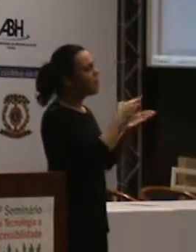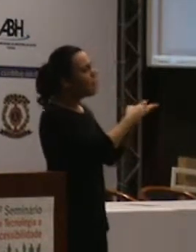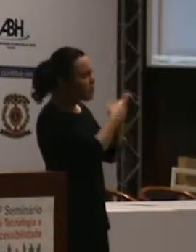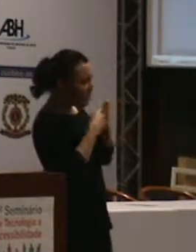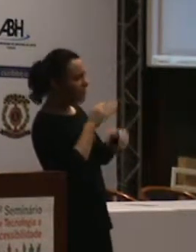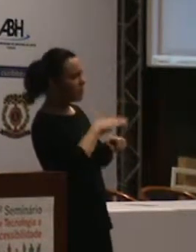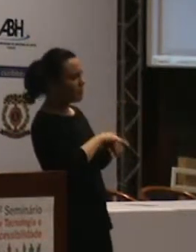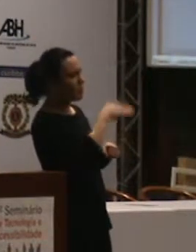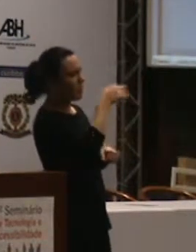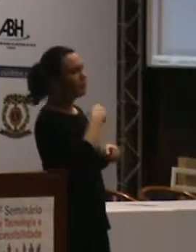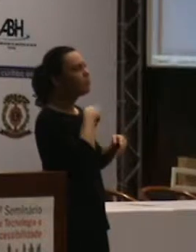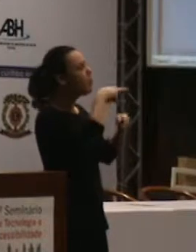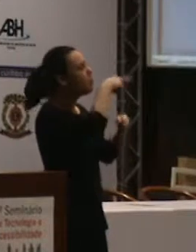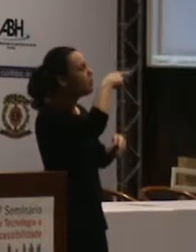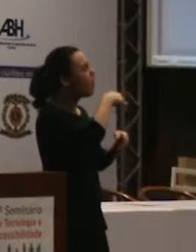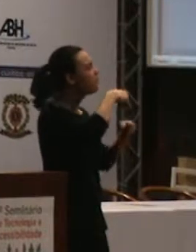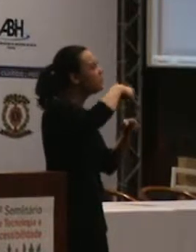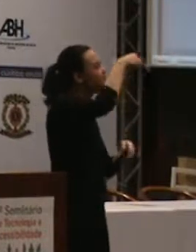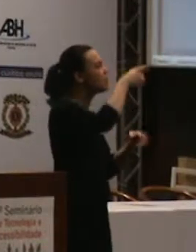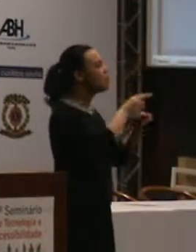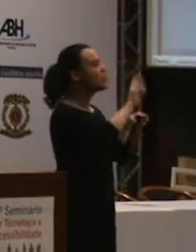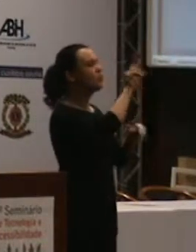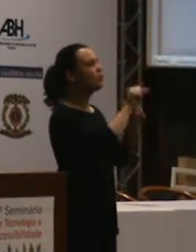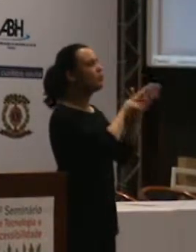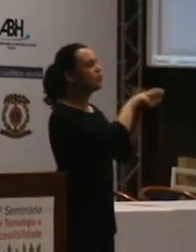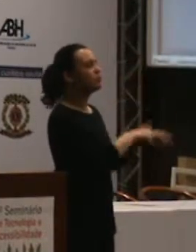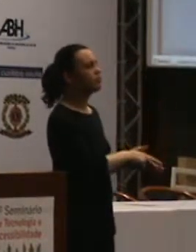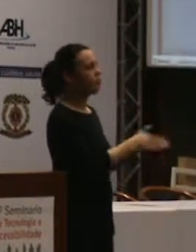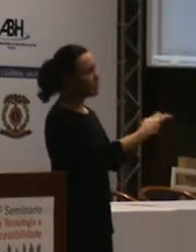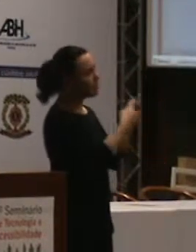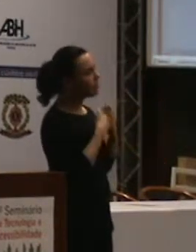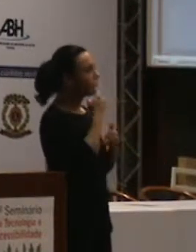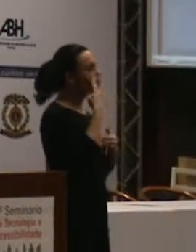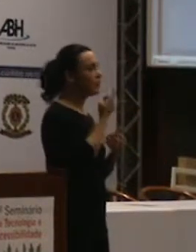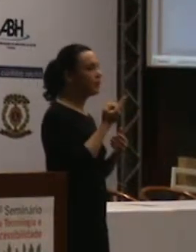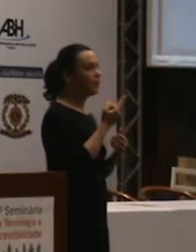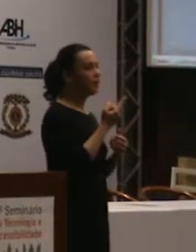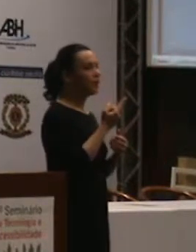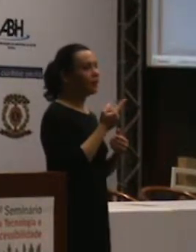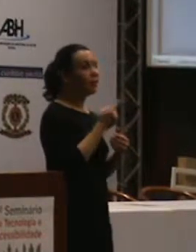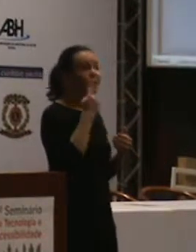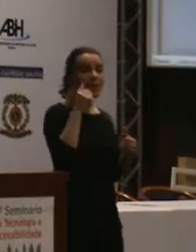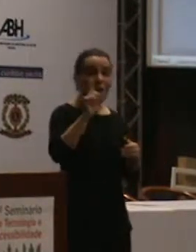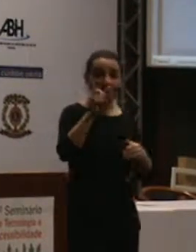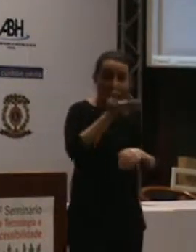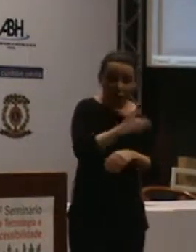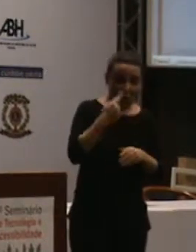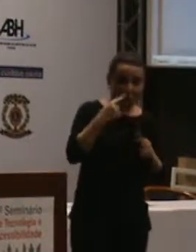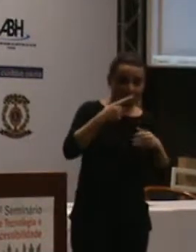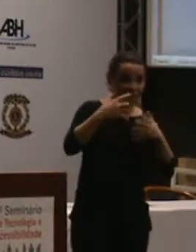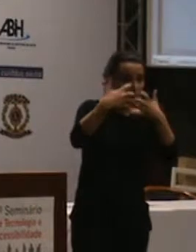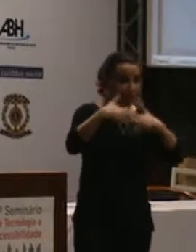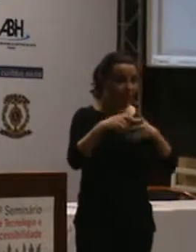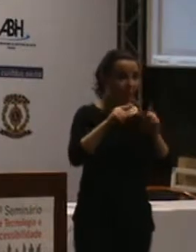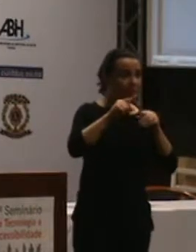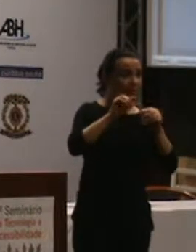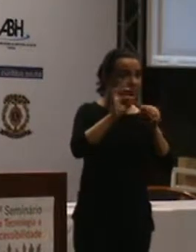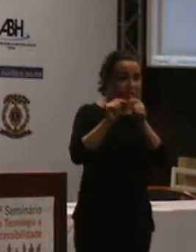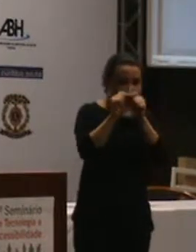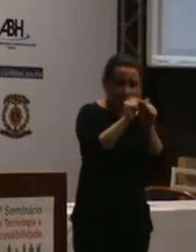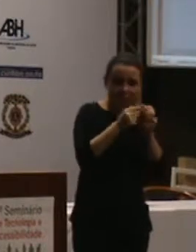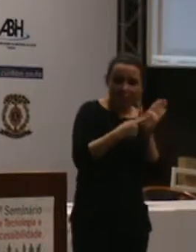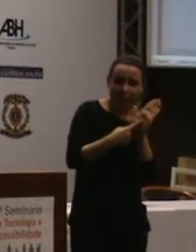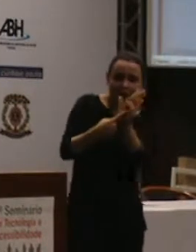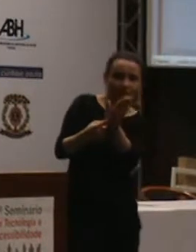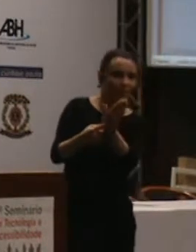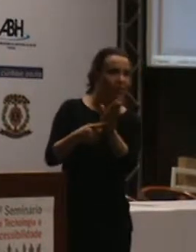da pós-graduação, e ver o que fica sendo feito no chão de fábrica, e fazer um levantamento e dizer, então, olha, o